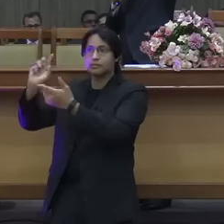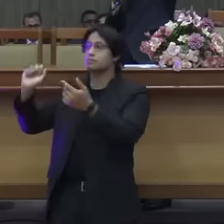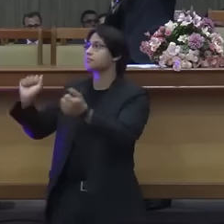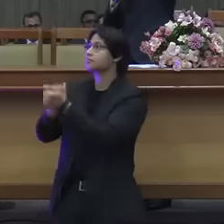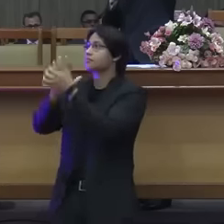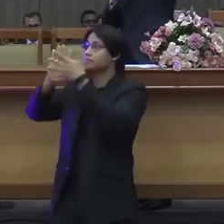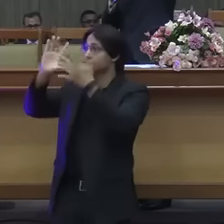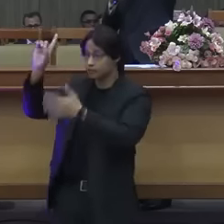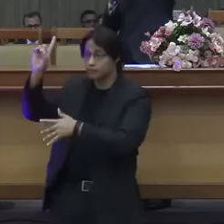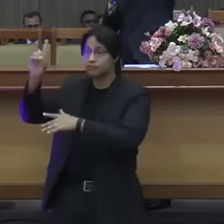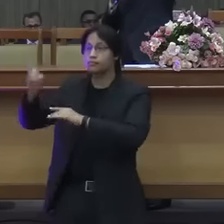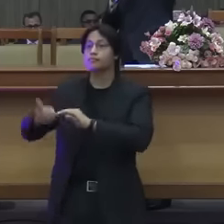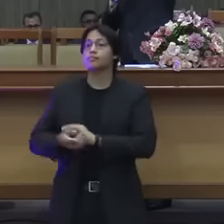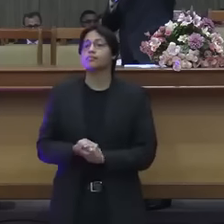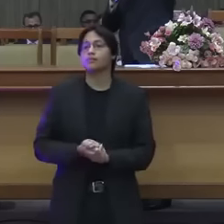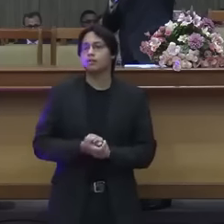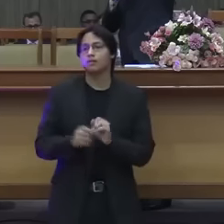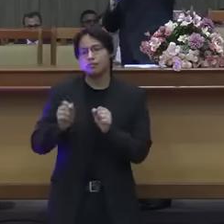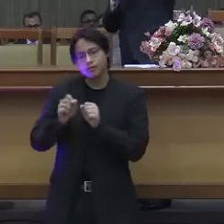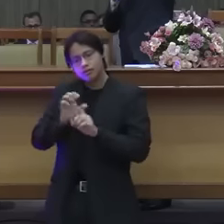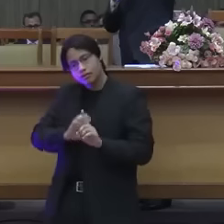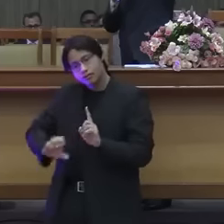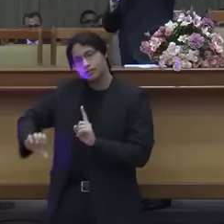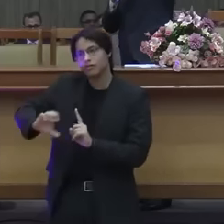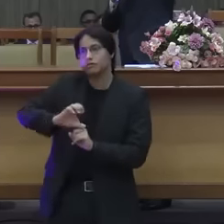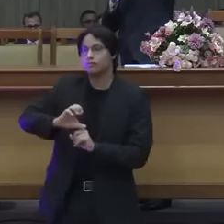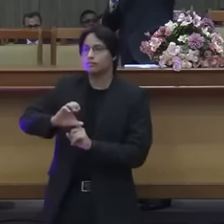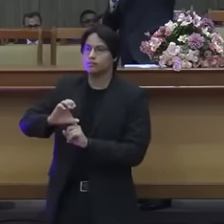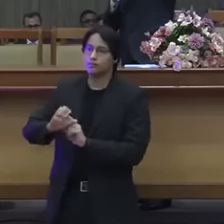Deus para fazer culpa a Deus